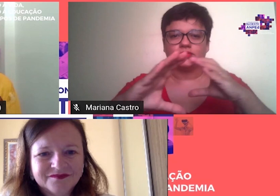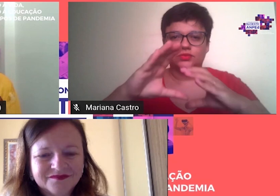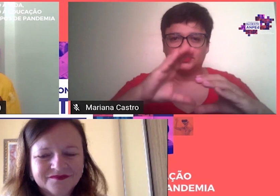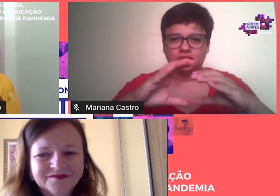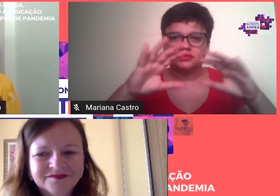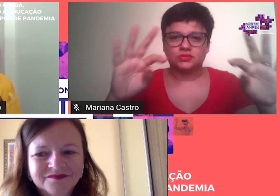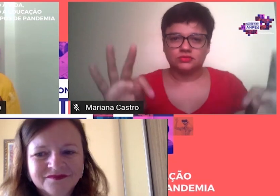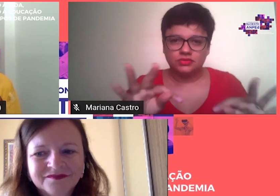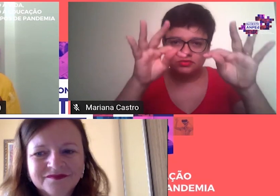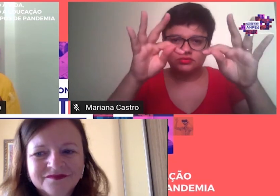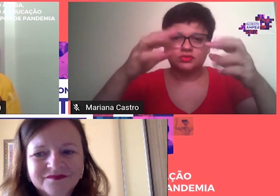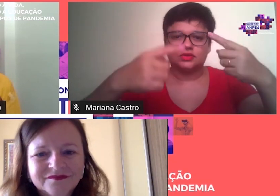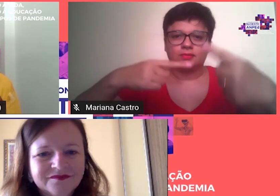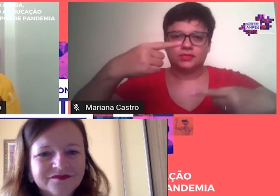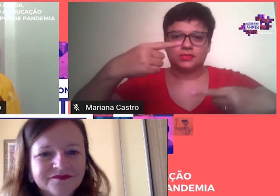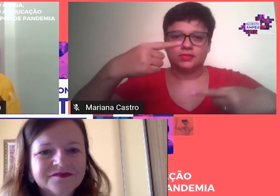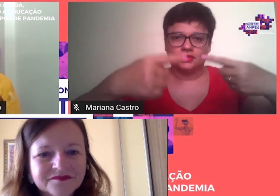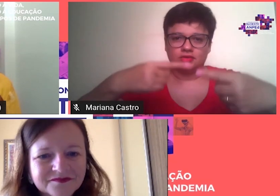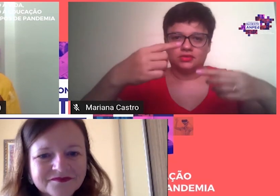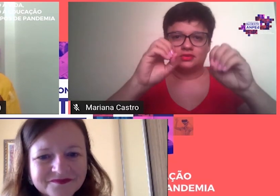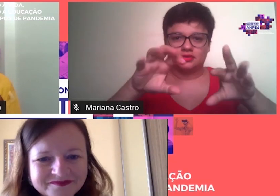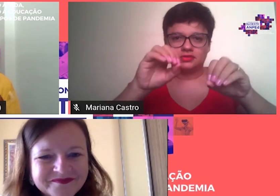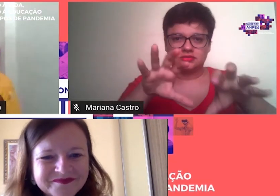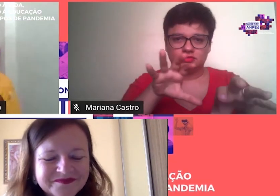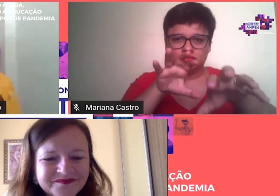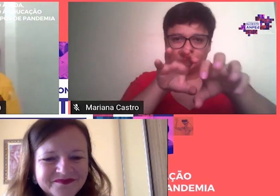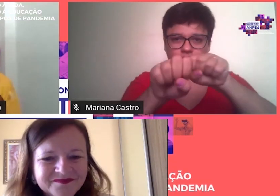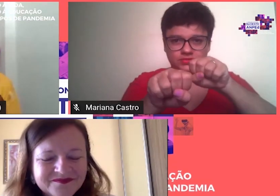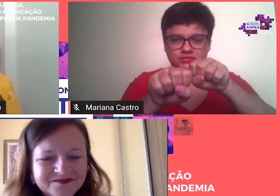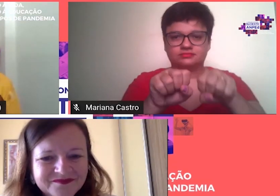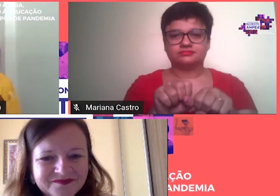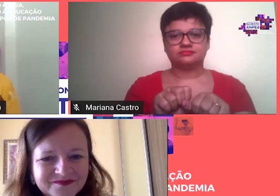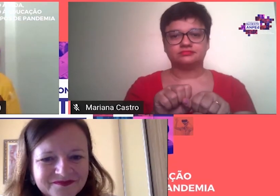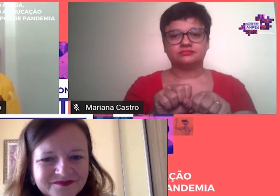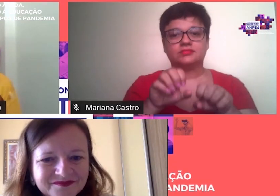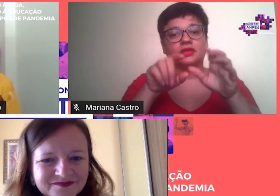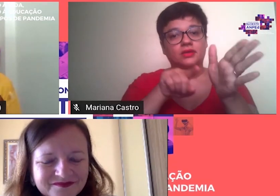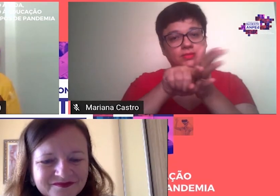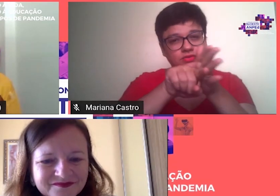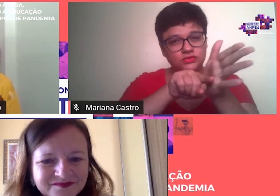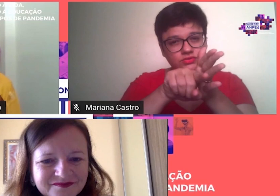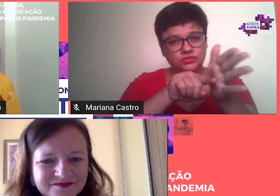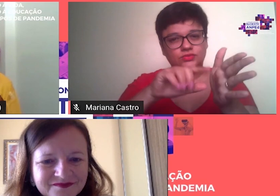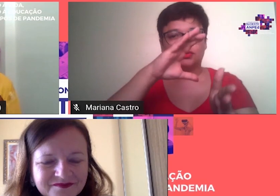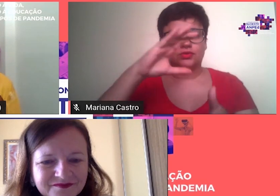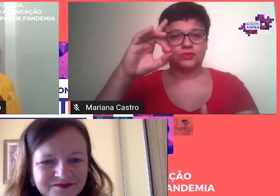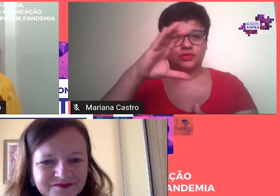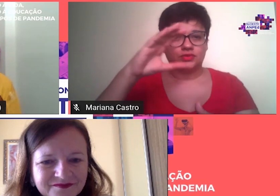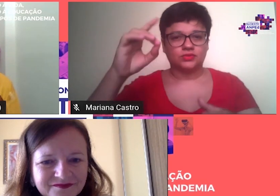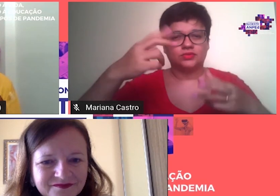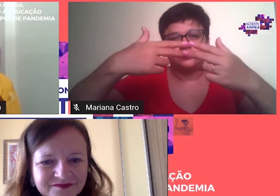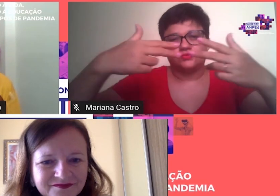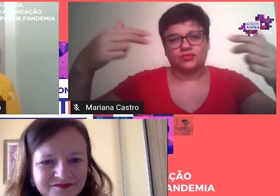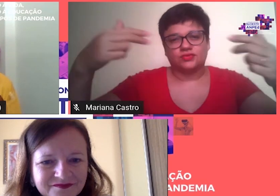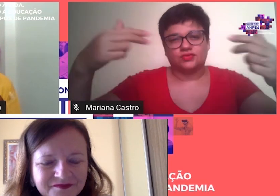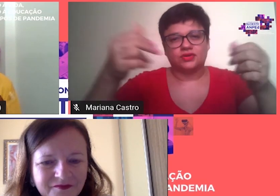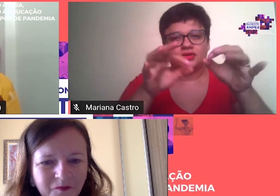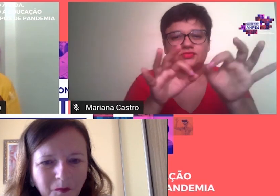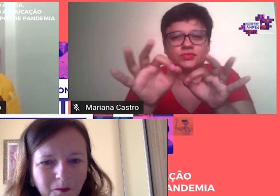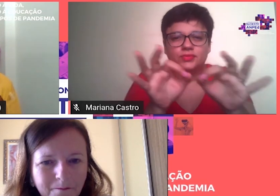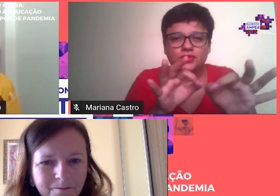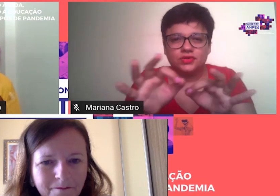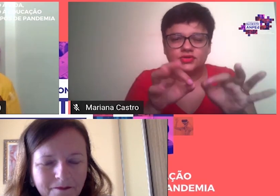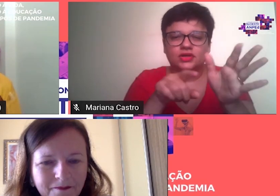e Política Ensino e Formação É pesquisadora, coordenadora De diferentes projetos de investigação E